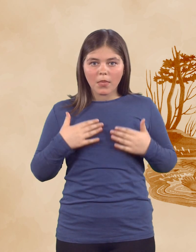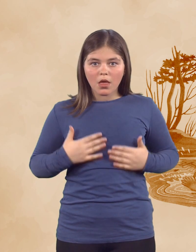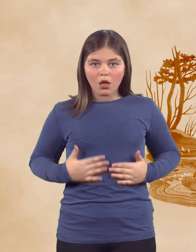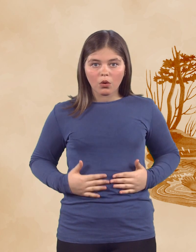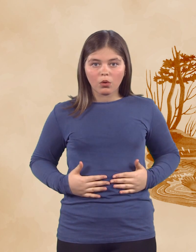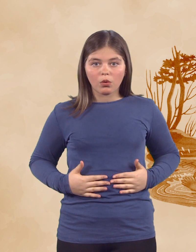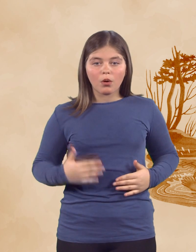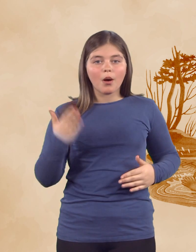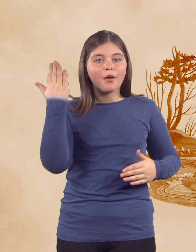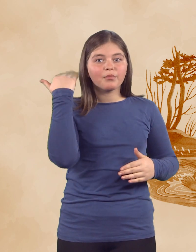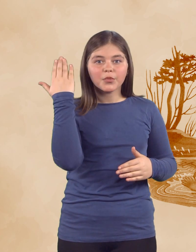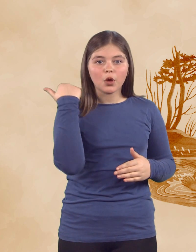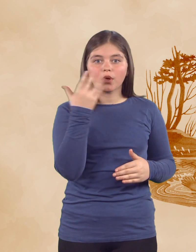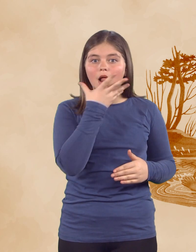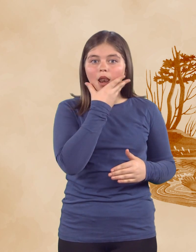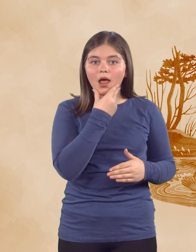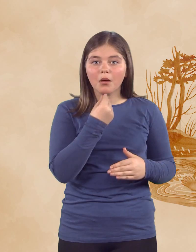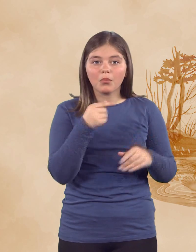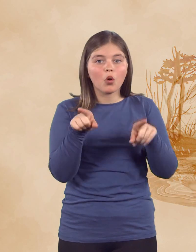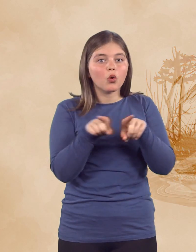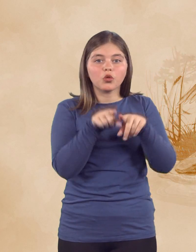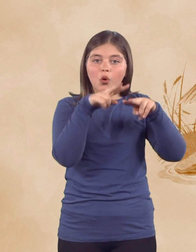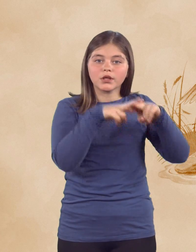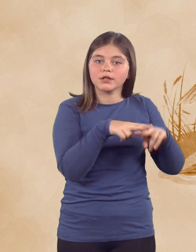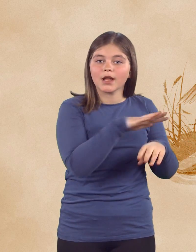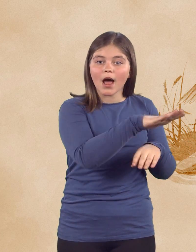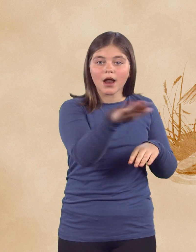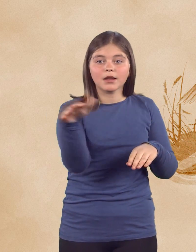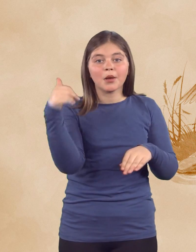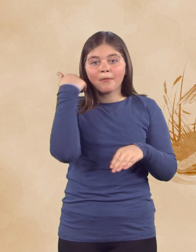Bil je tako lep, kot ostali beli labodi okrog njega.